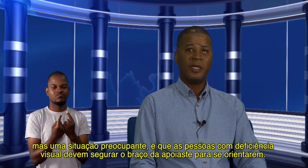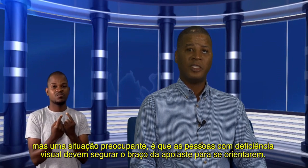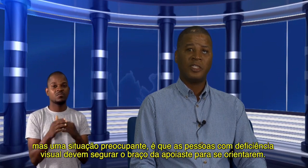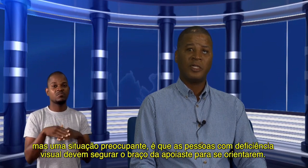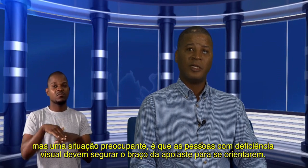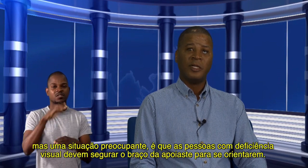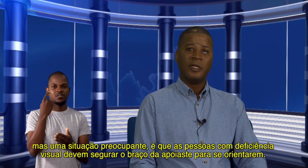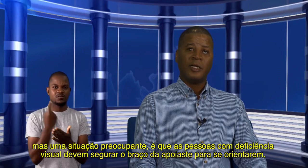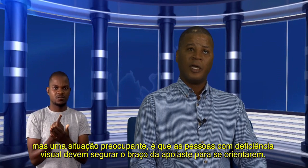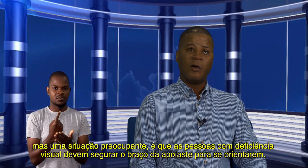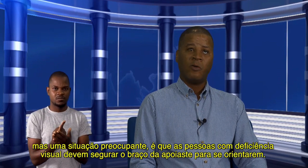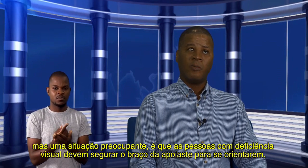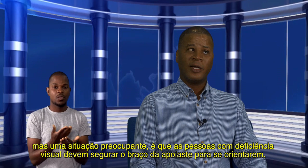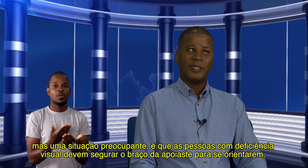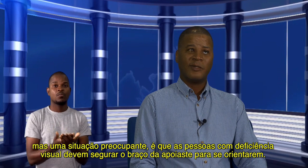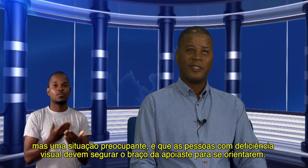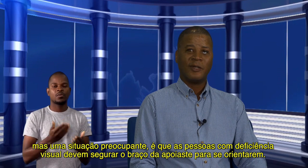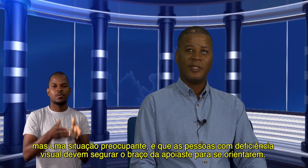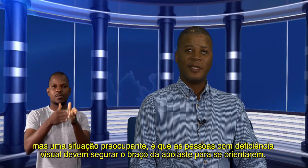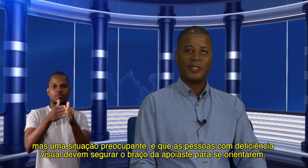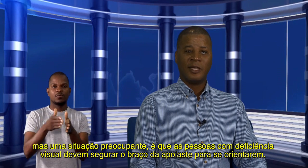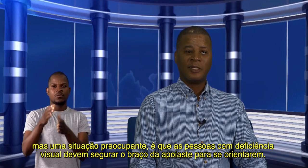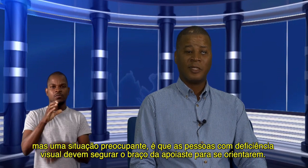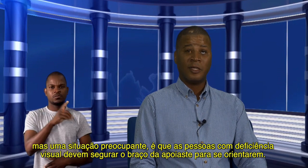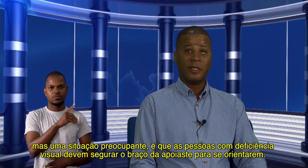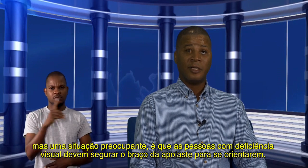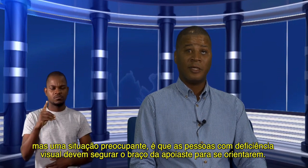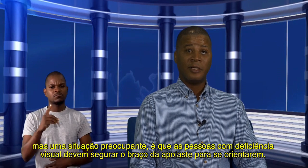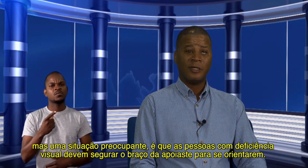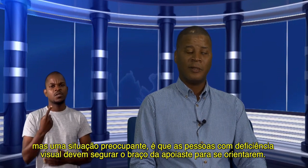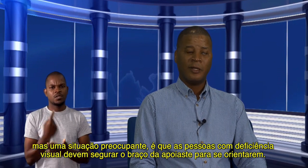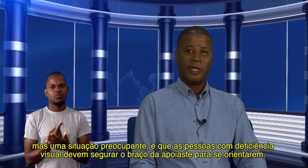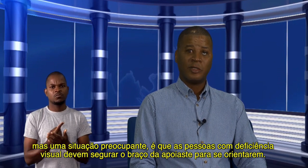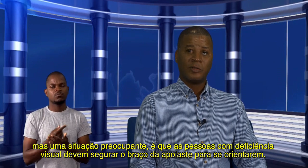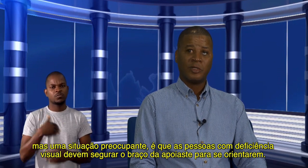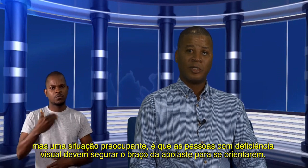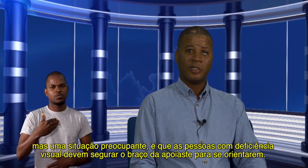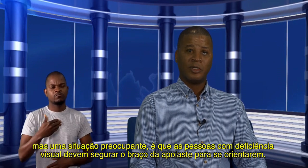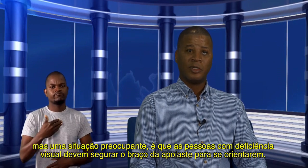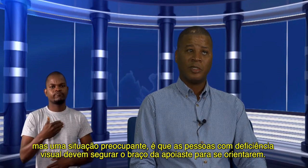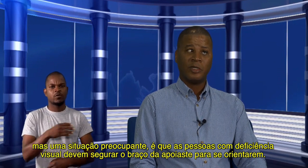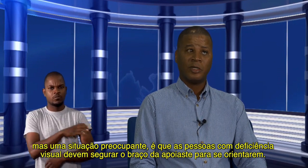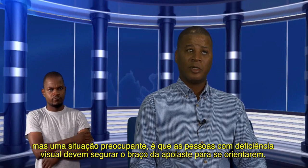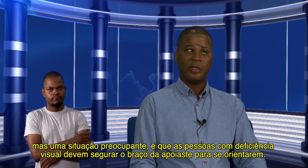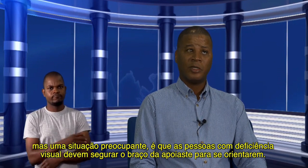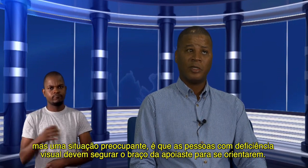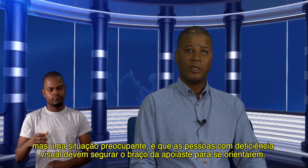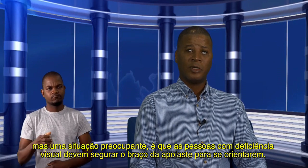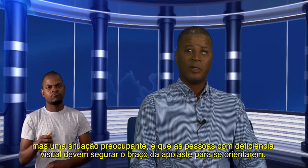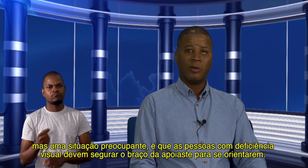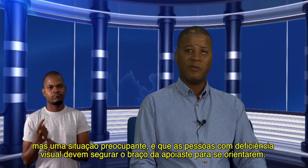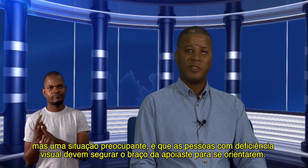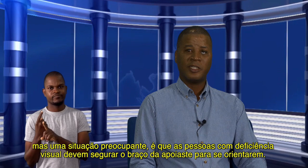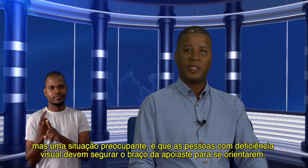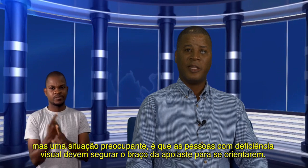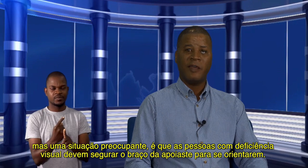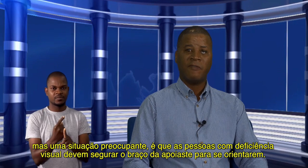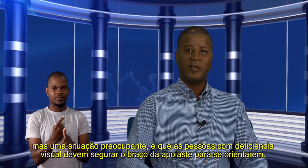há uma situação interessante, que as pessoas com deficiência devem